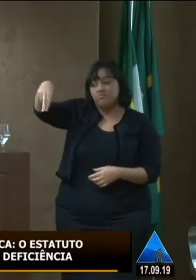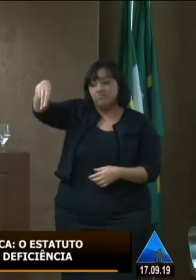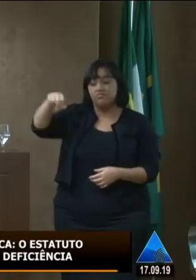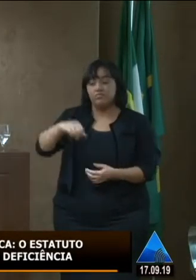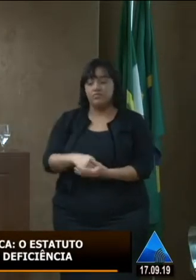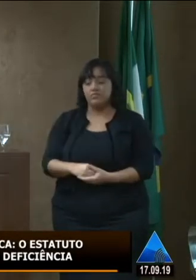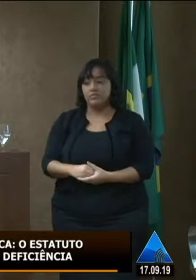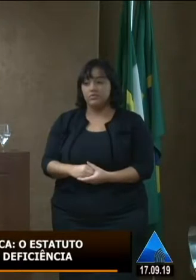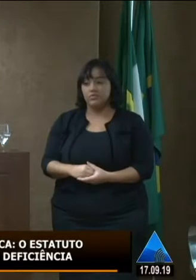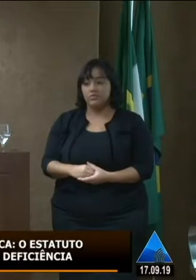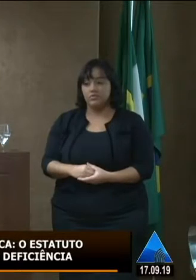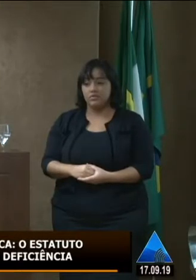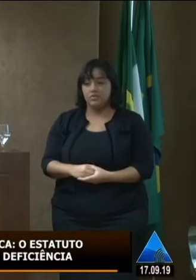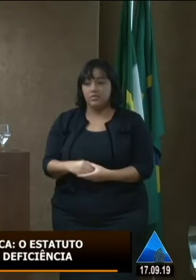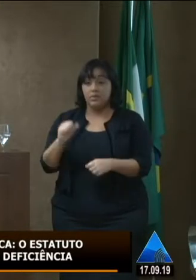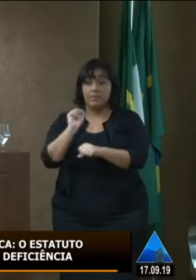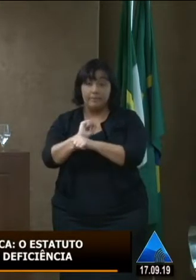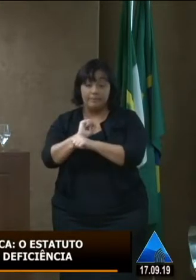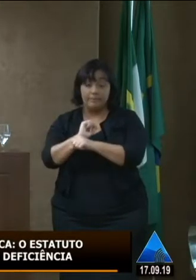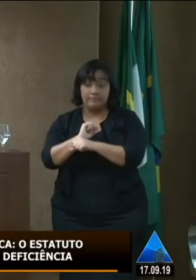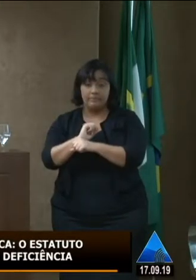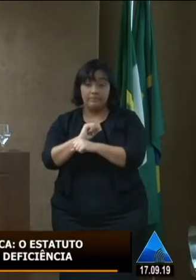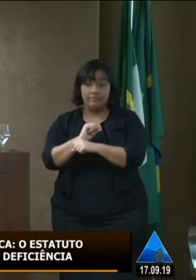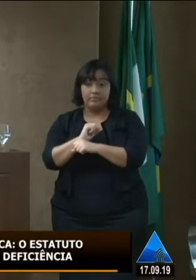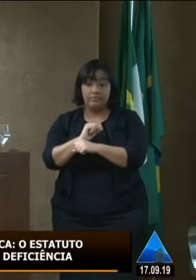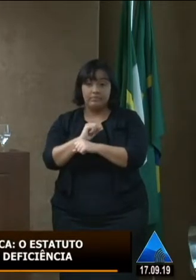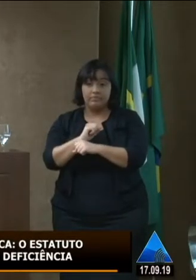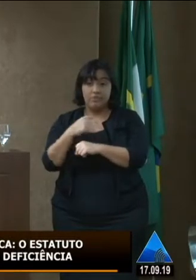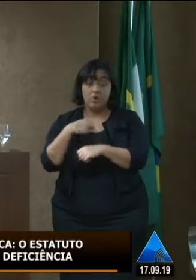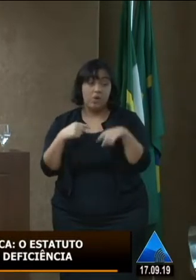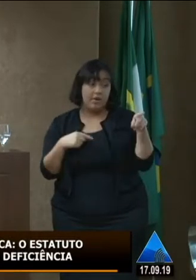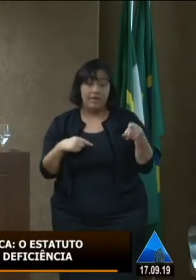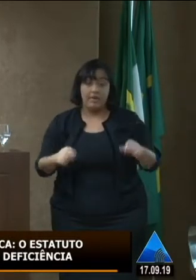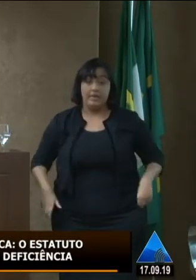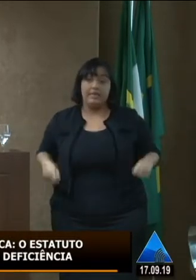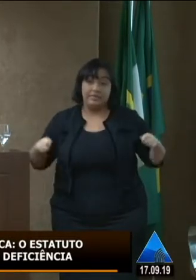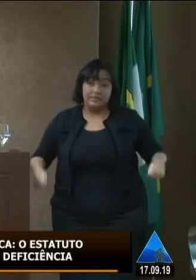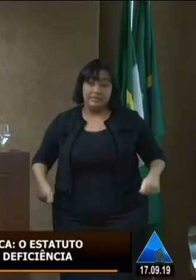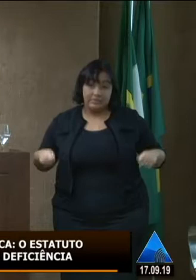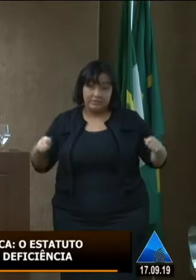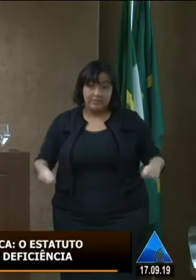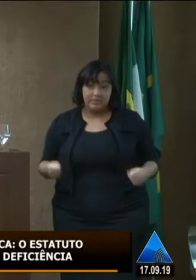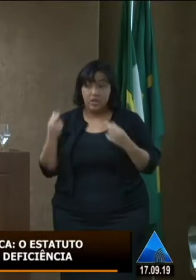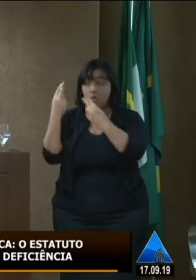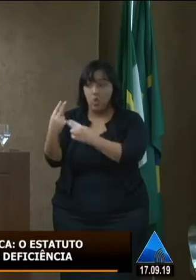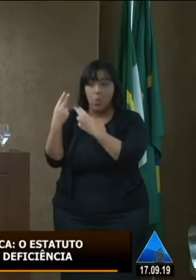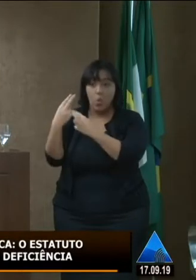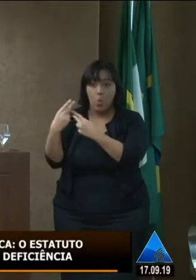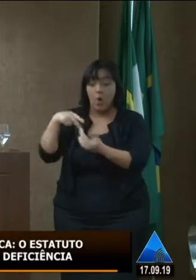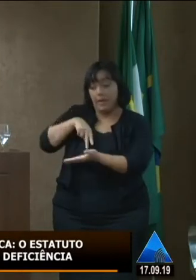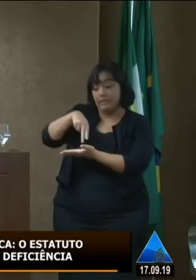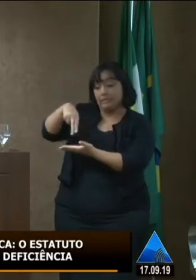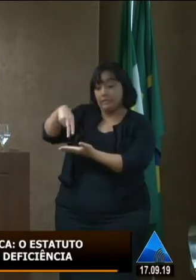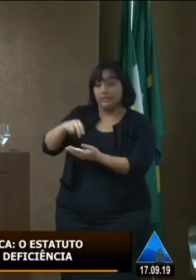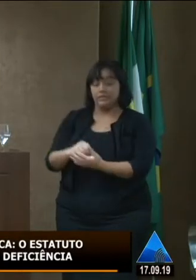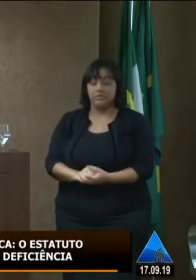obstáculo para que o don que é cadeirante tenha uma oportunidade igual a minha ou seja para